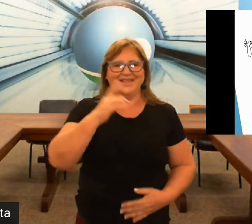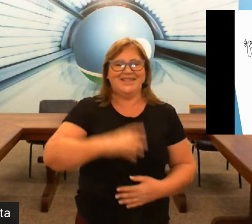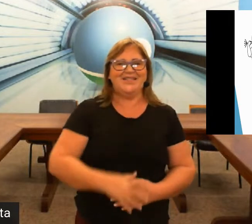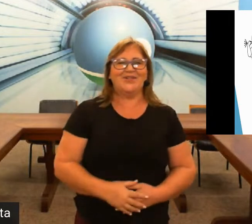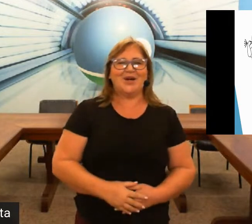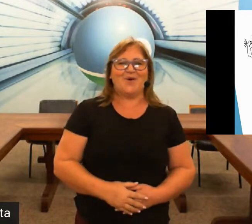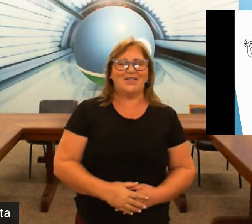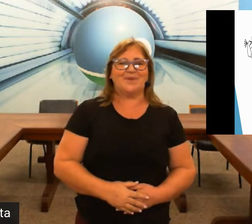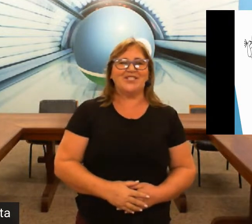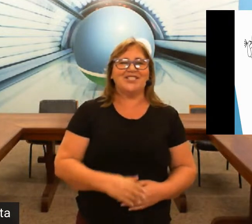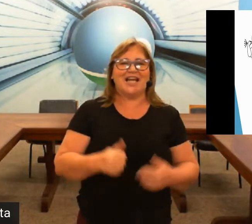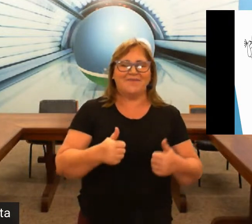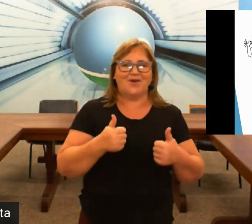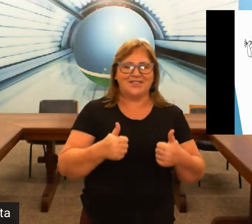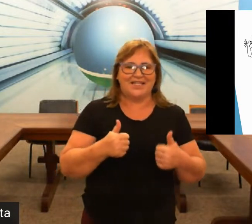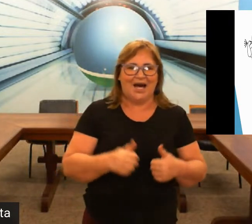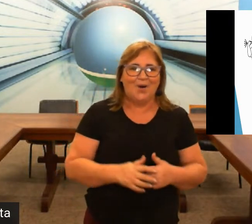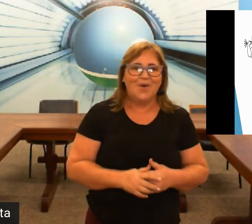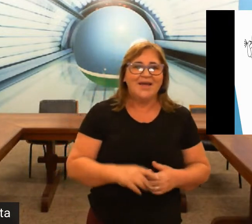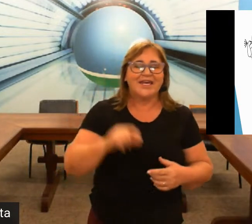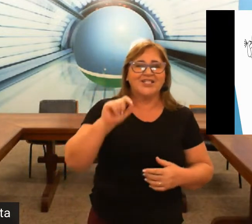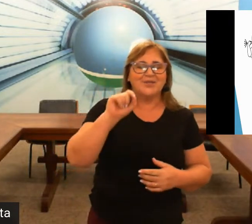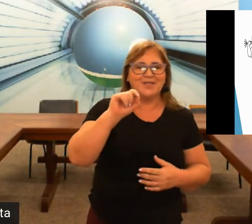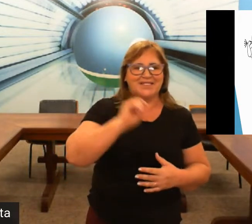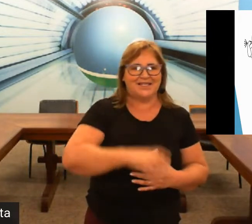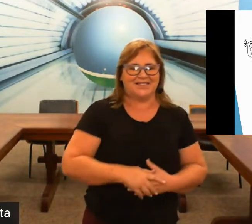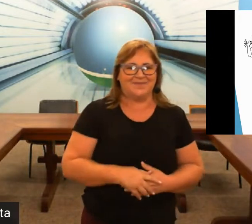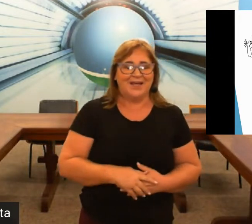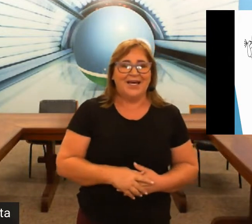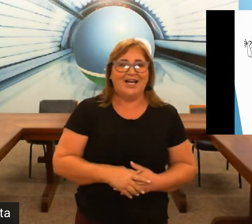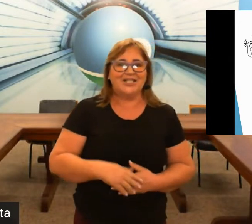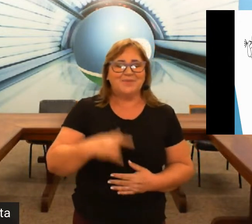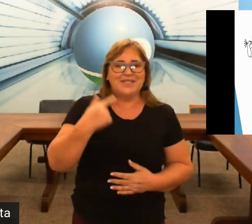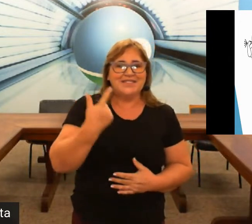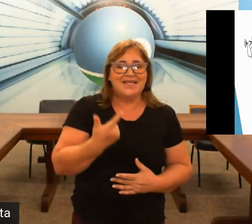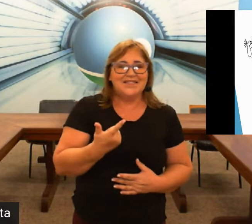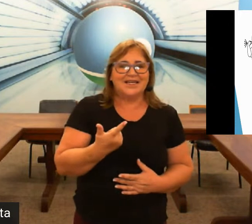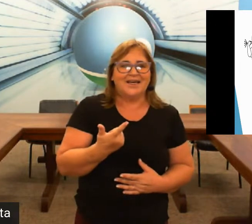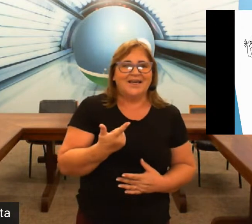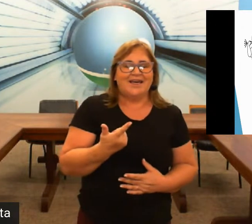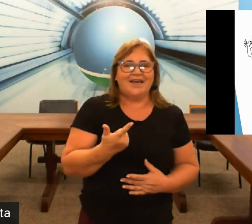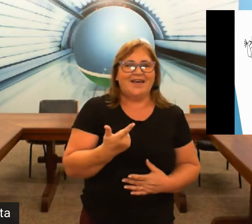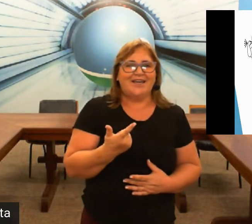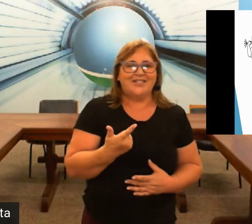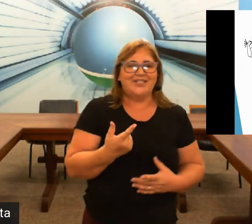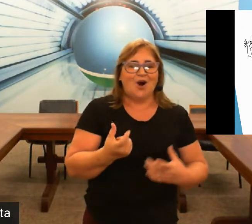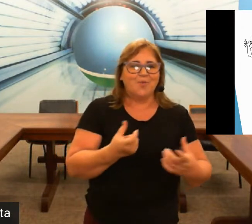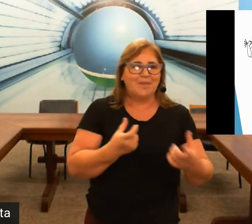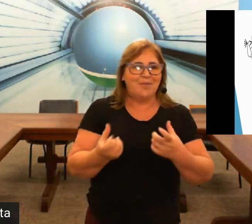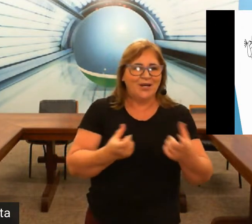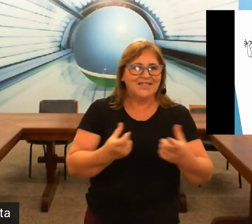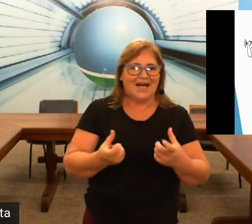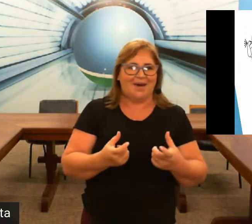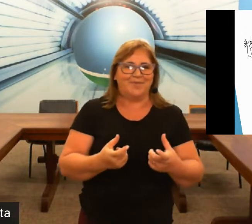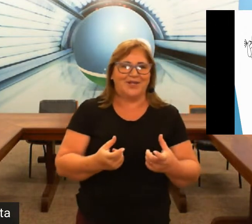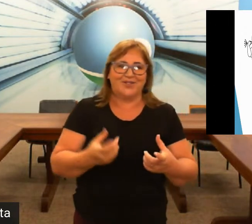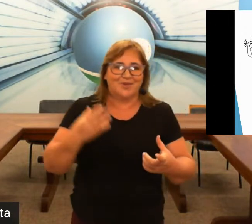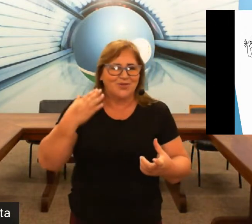e outra coisa pra gente gravar o sinal o a gente precisa a gente precisa de algo pra memorizar porque nós somos